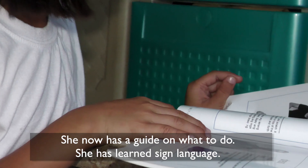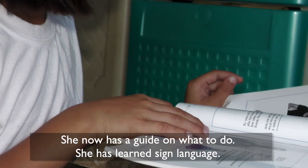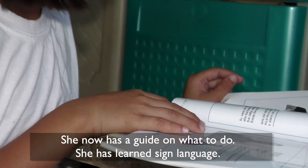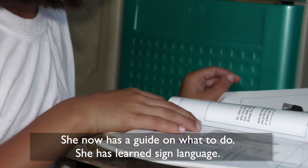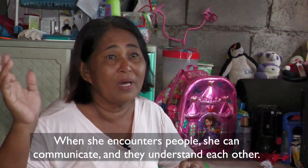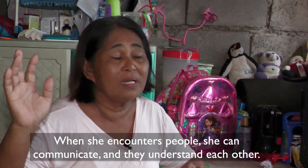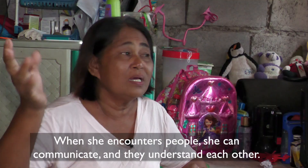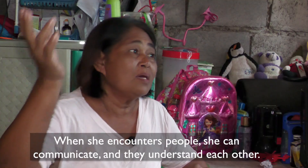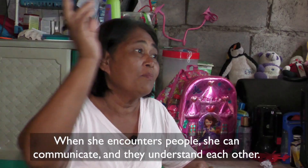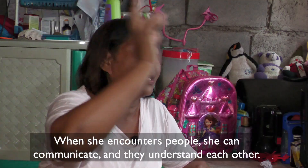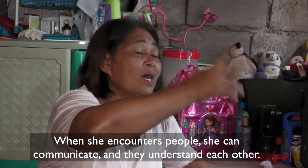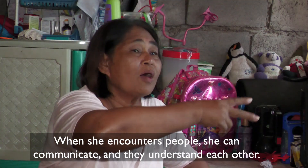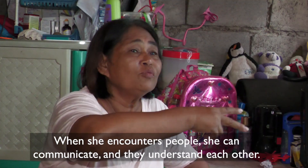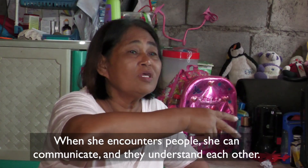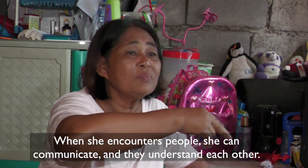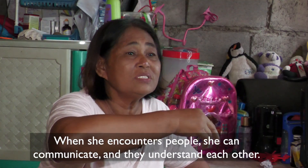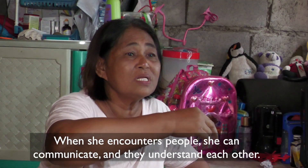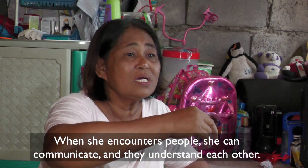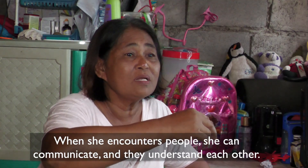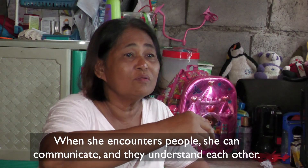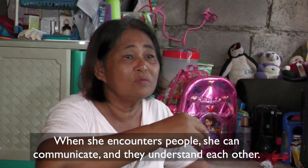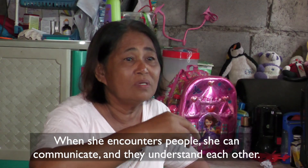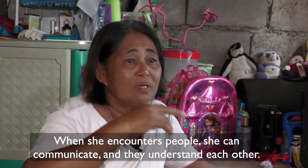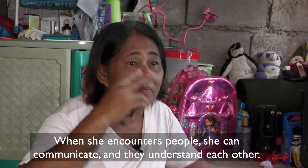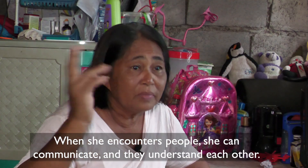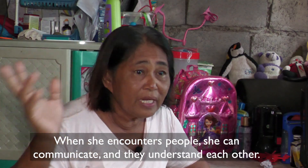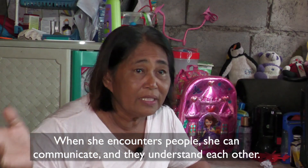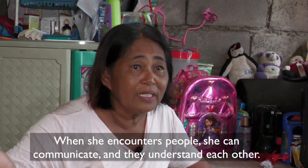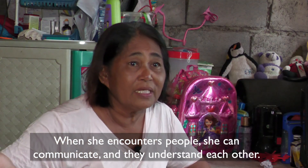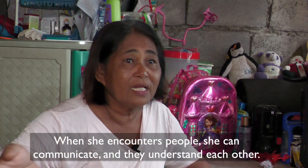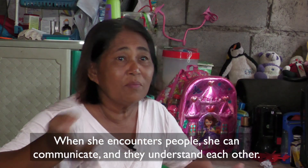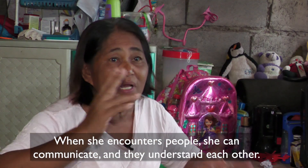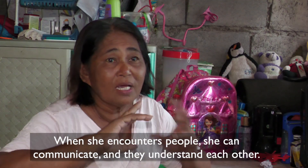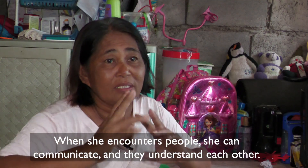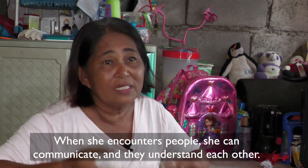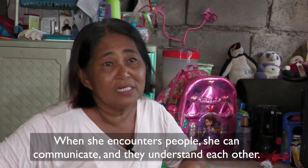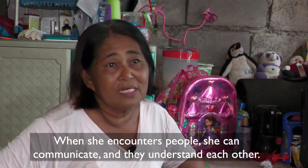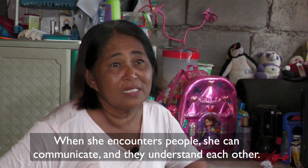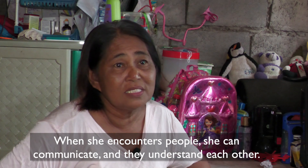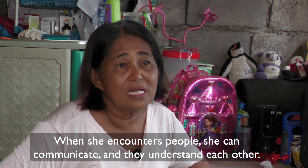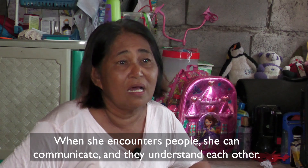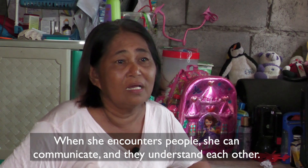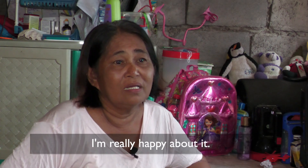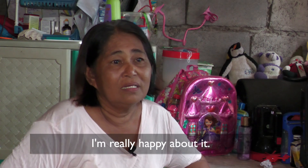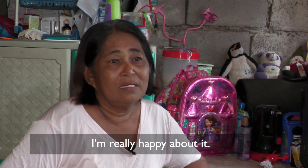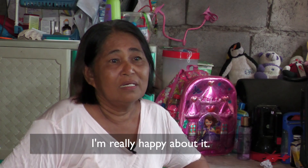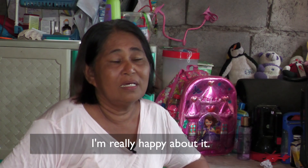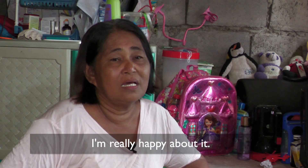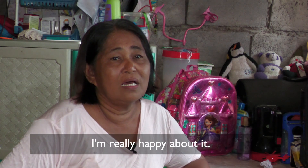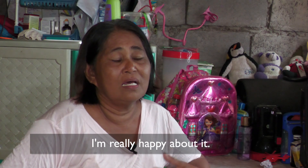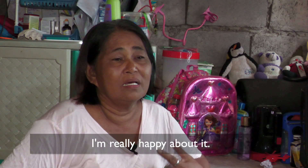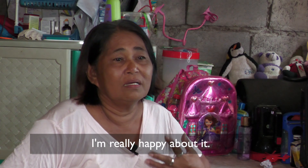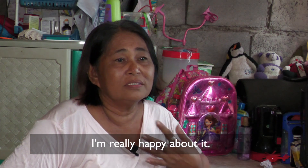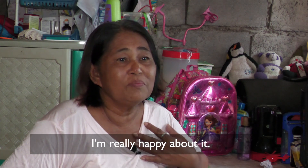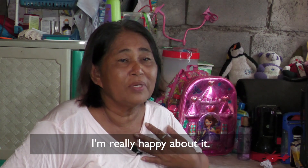siyempre na parang maka-counterman siya ng ano, naiintindihan, na magkakaintindihan sila. Kaya, siyempre,